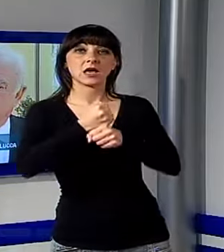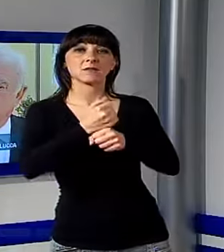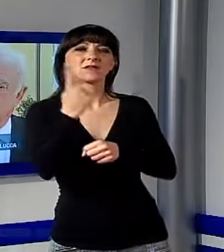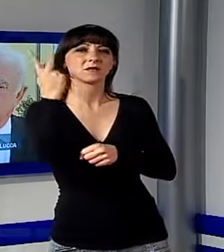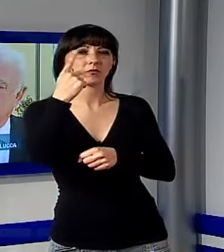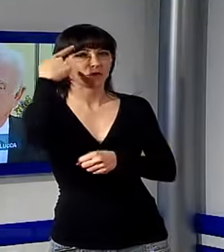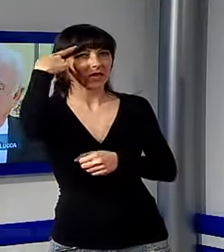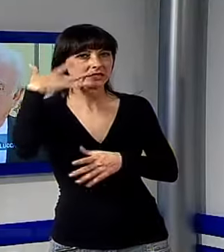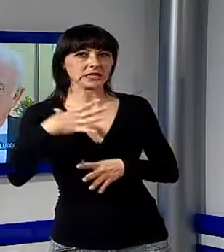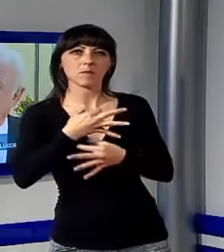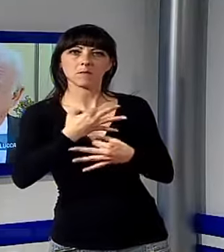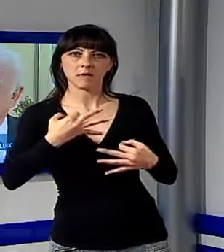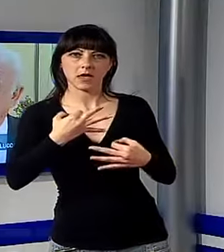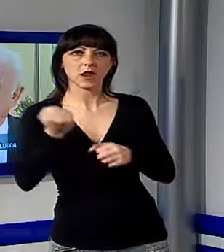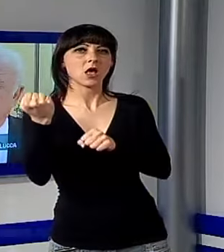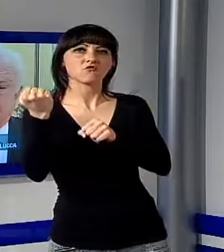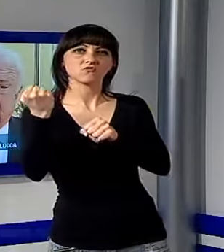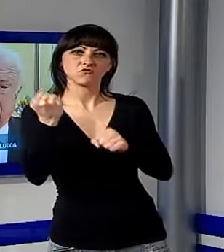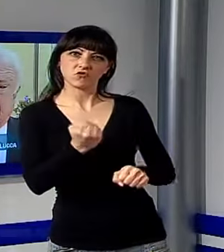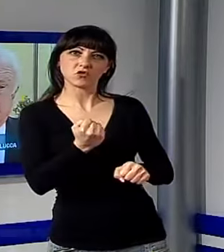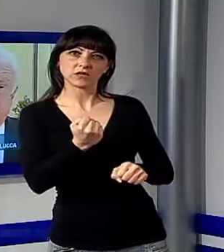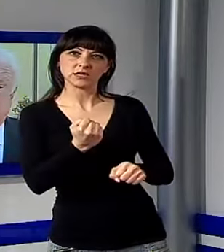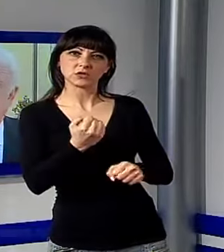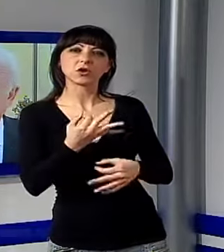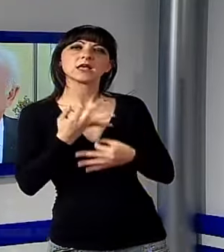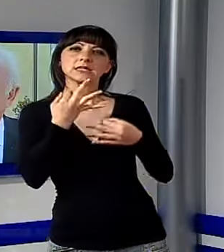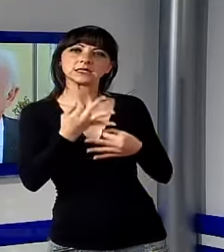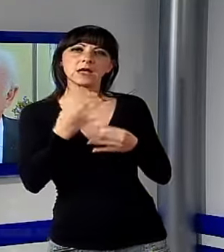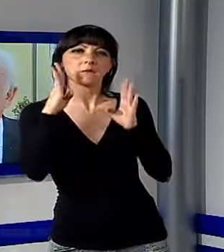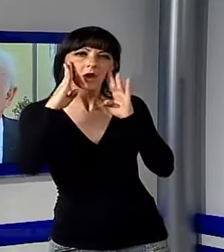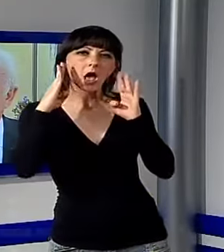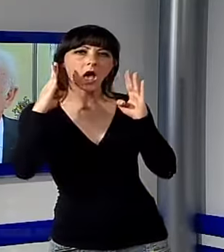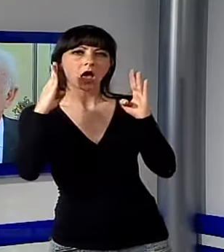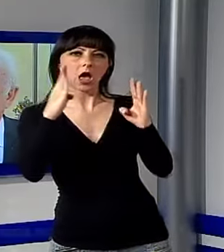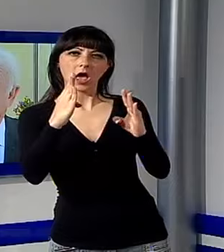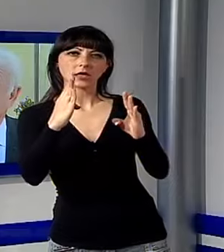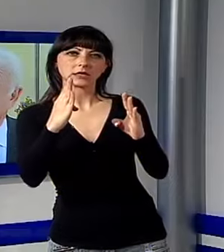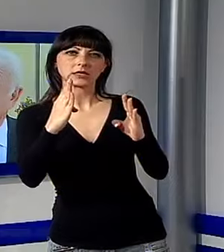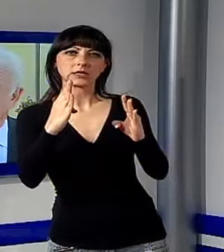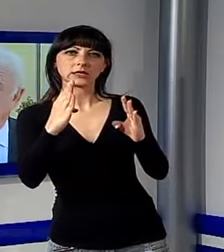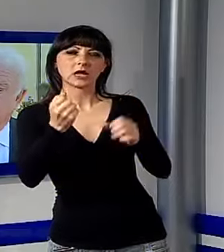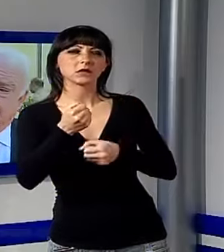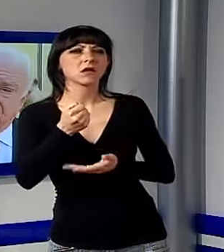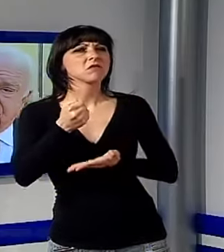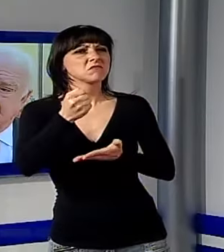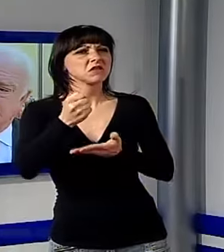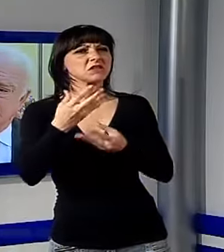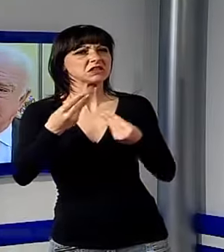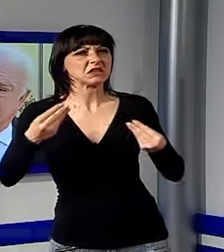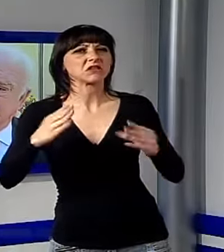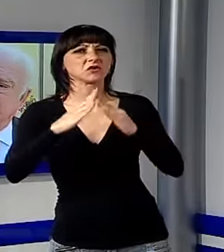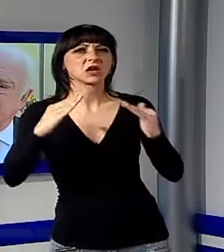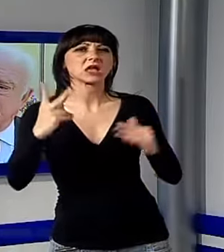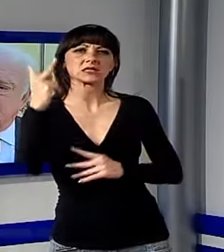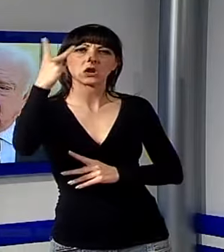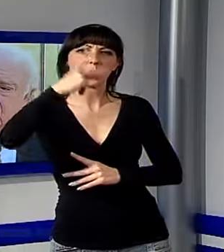La Fondazione doverosamente ha sempre prestato la massima attenzione, lo dimostra gli vari investimenti fatti nella Casa di Lucca, nella